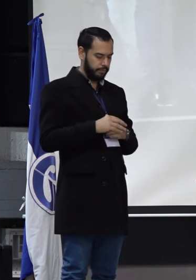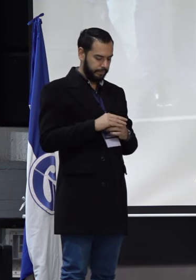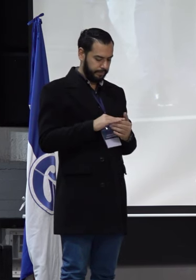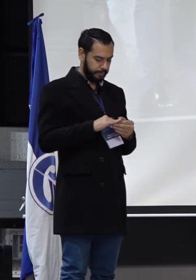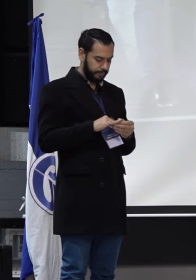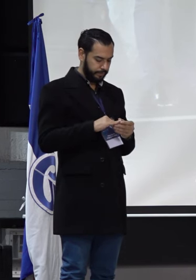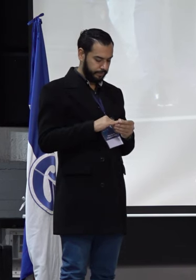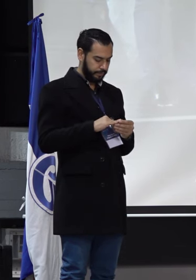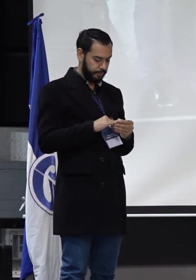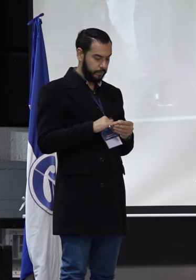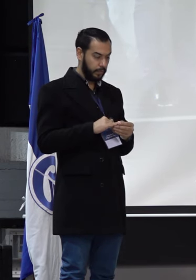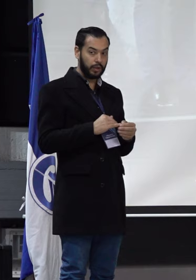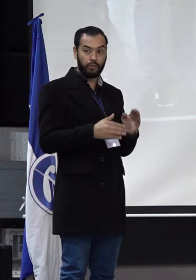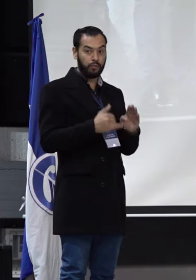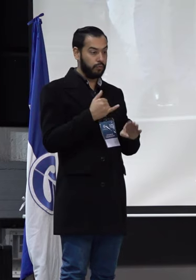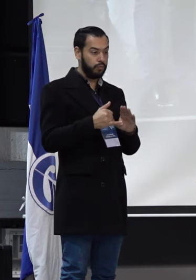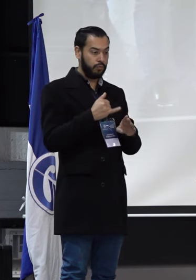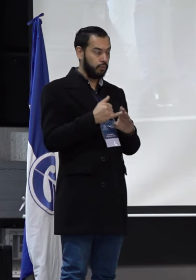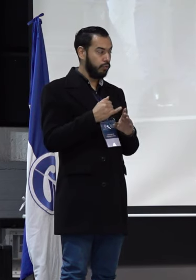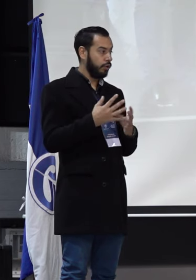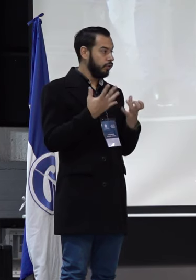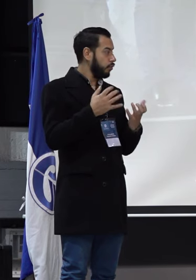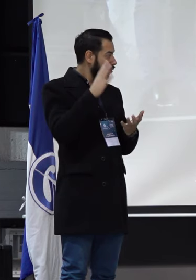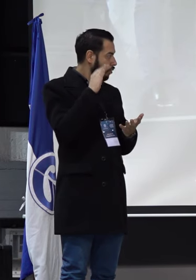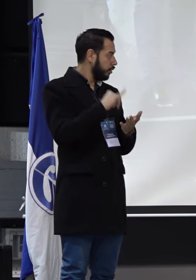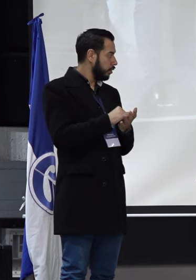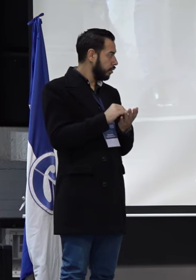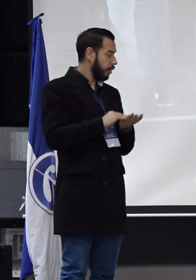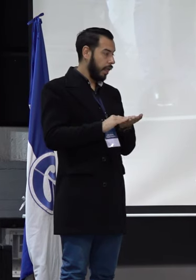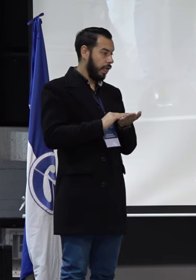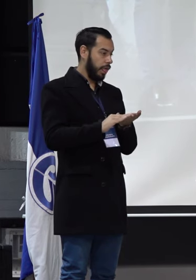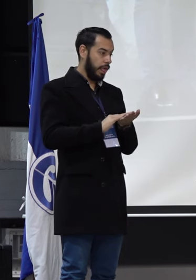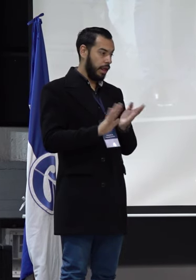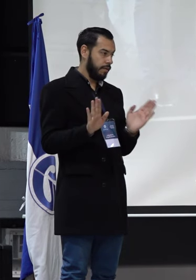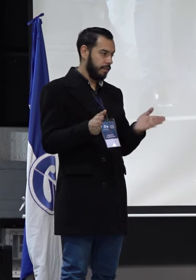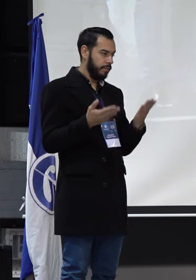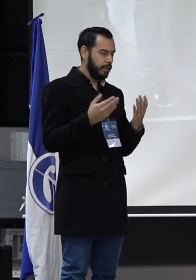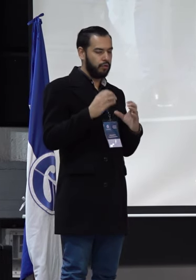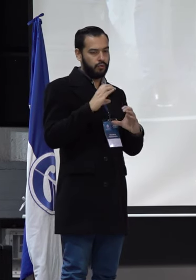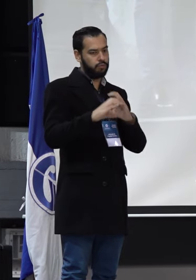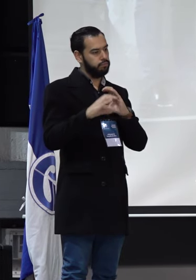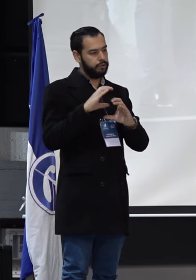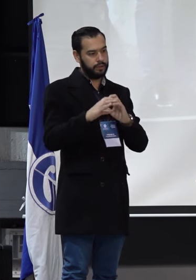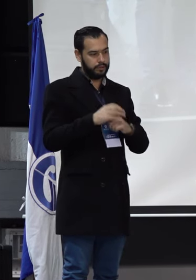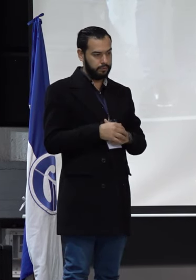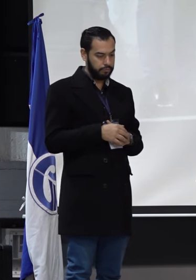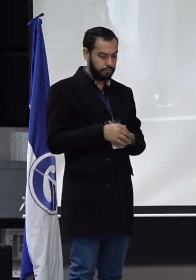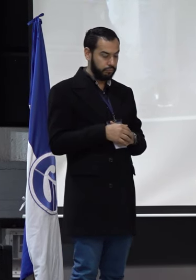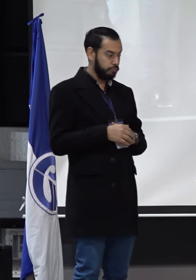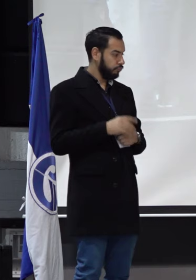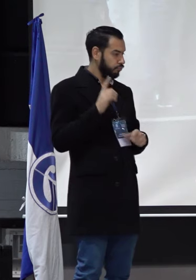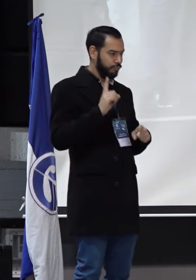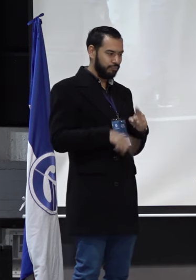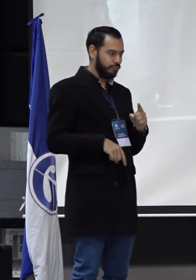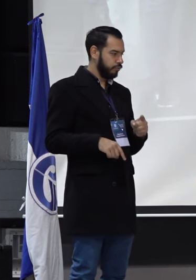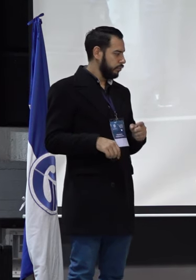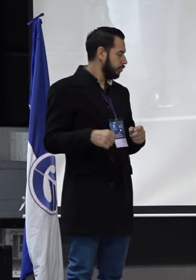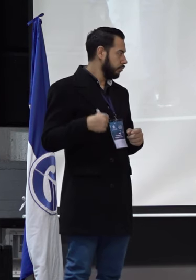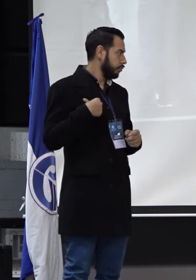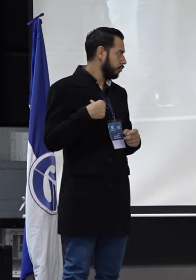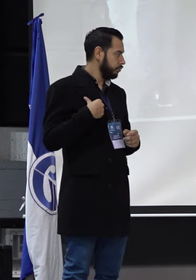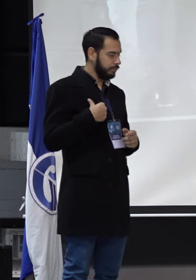Y finalmente, yo creo que debemos mejorar, como lo decían ahorita, la comunicación. No tiene